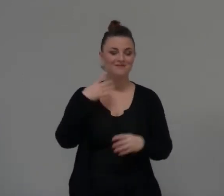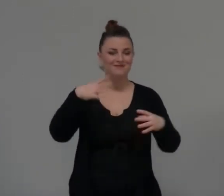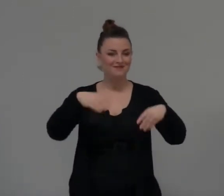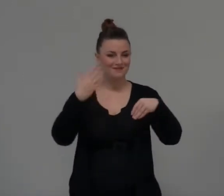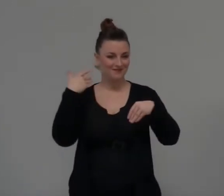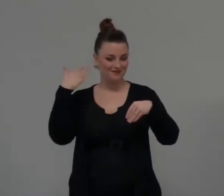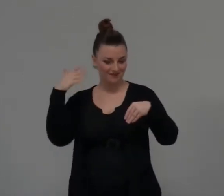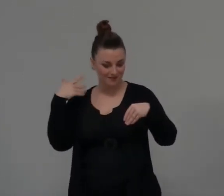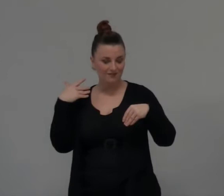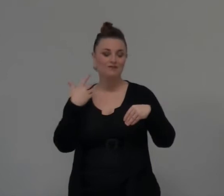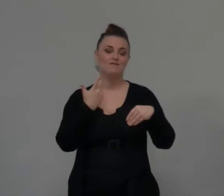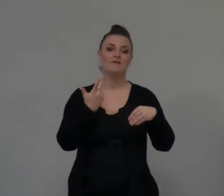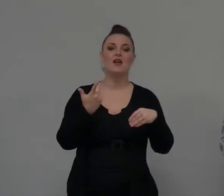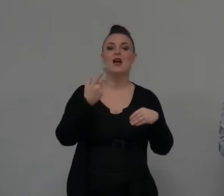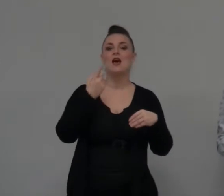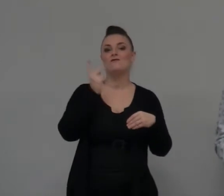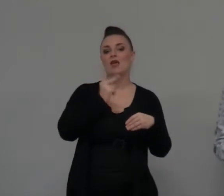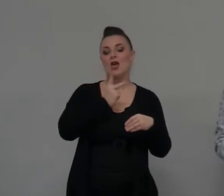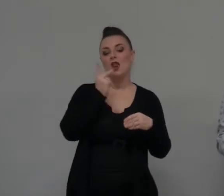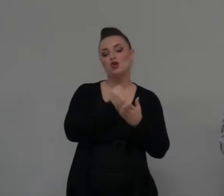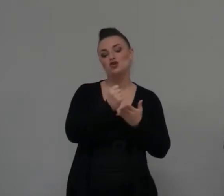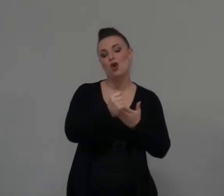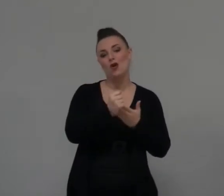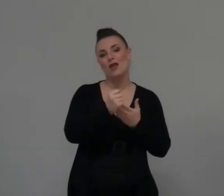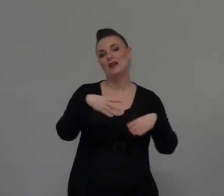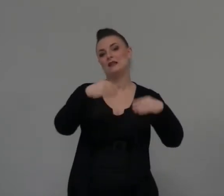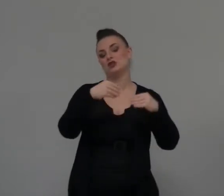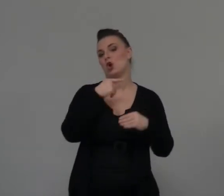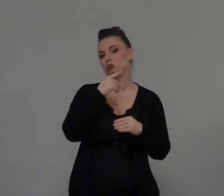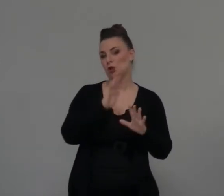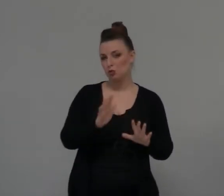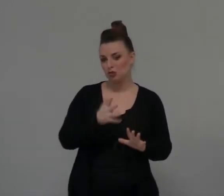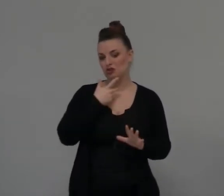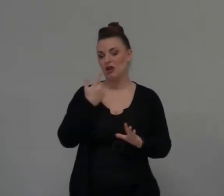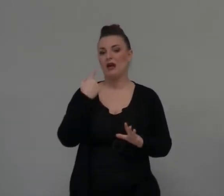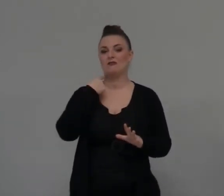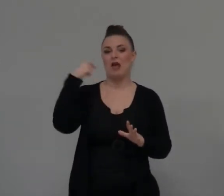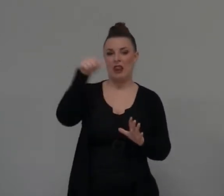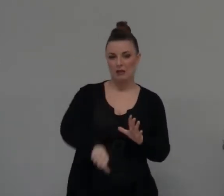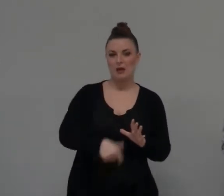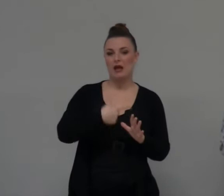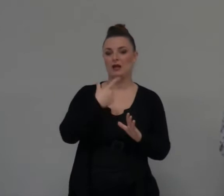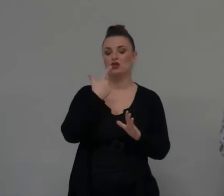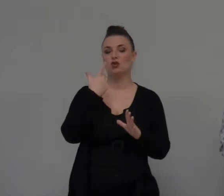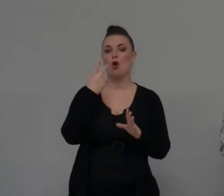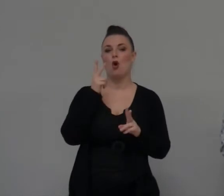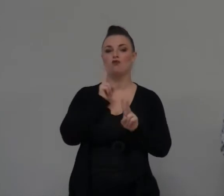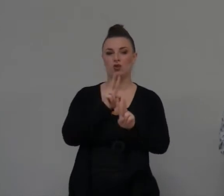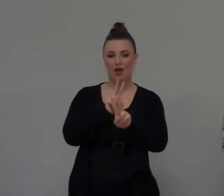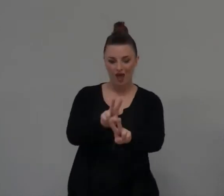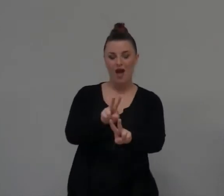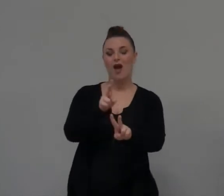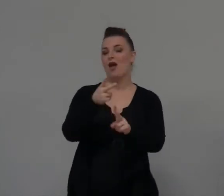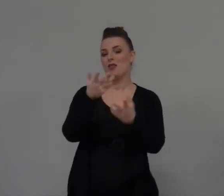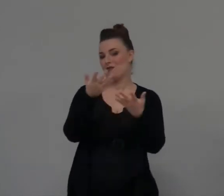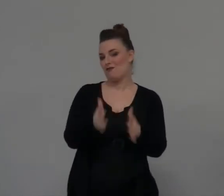una storia brutta che incominciava con fame, fallimento, funerali e fine e poi